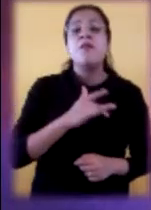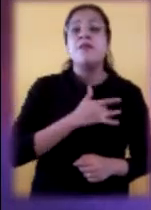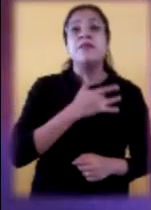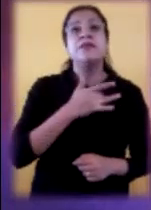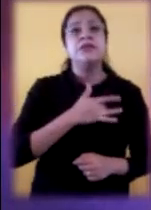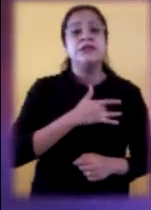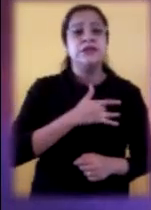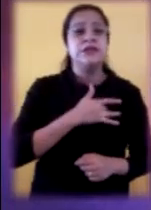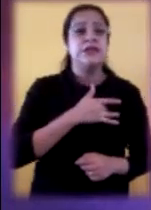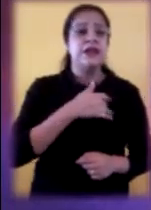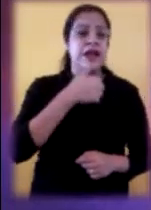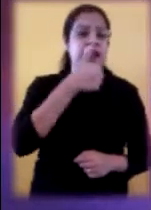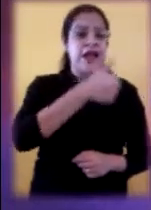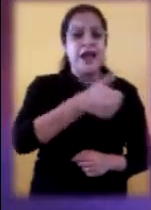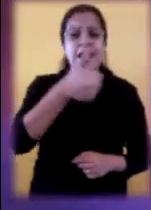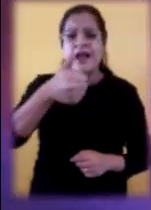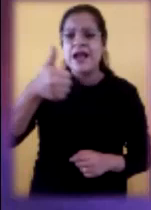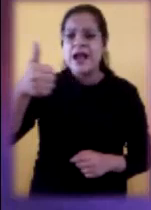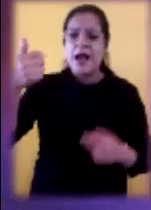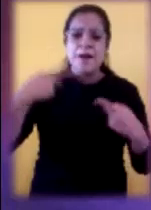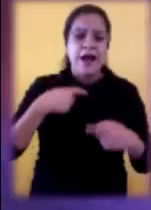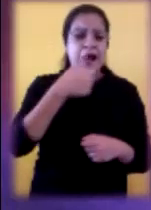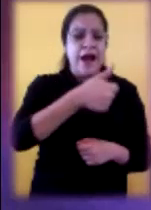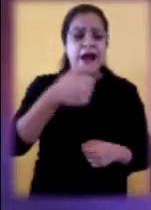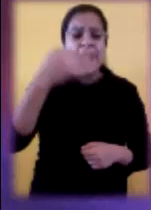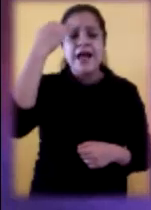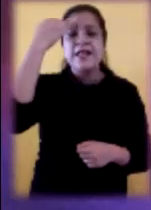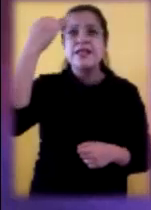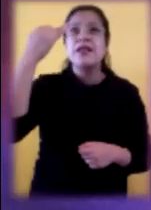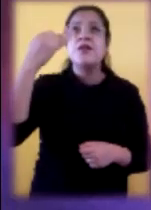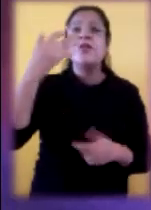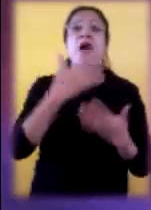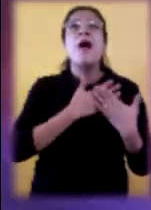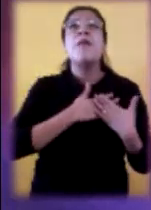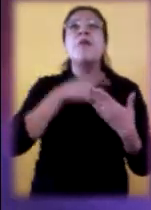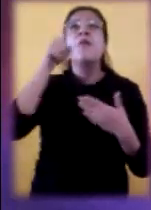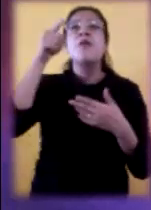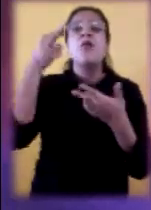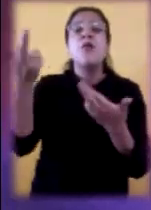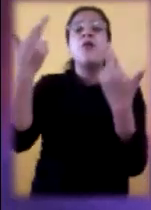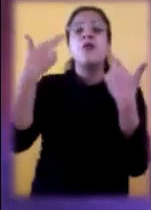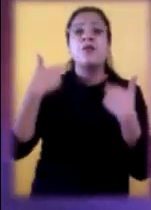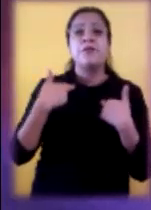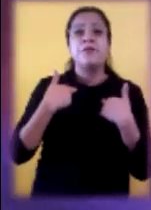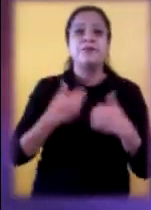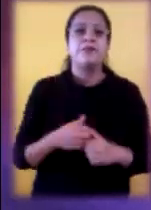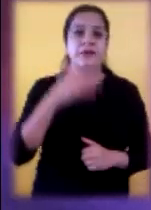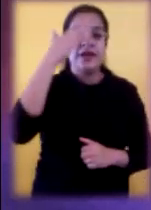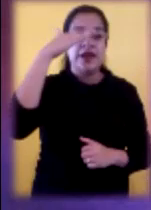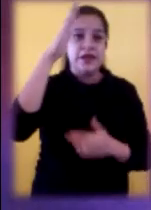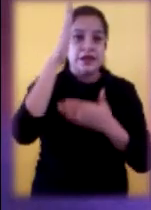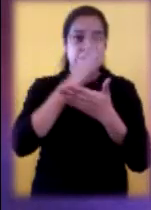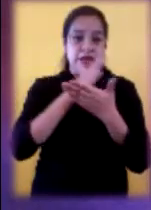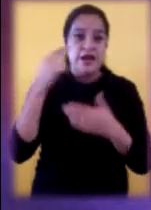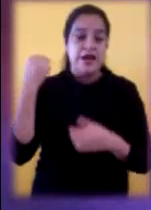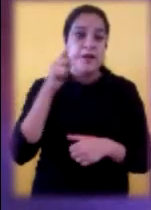experimentar en cada instante el gran amor que nos regalas. El Señor te bendiga en